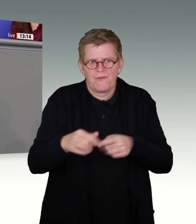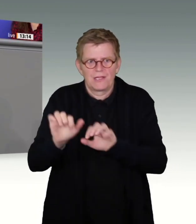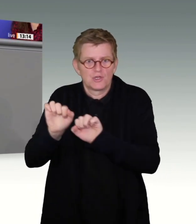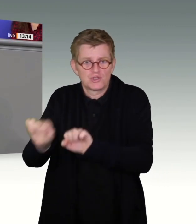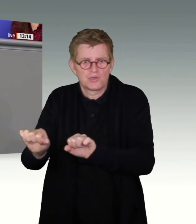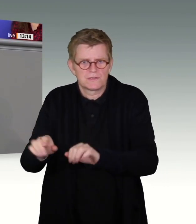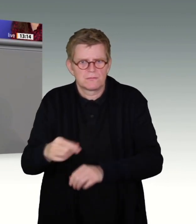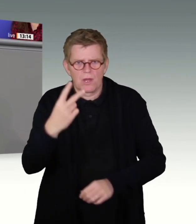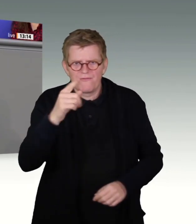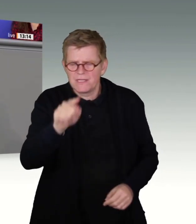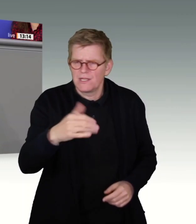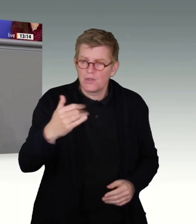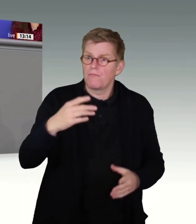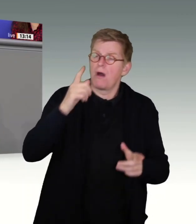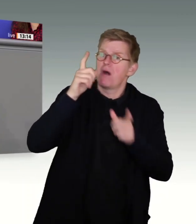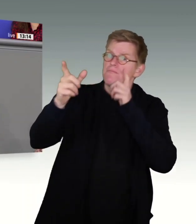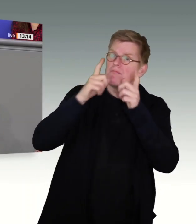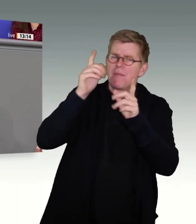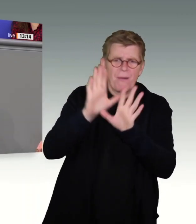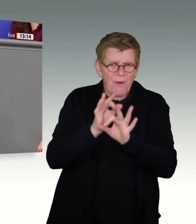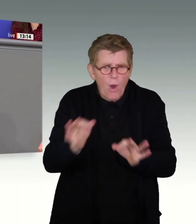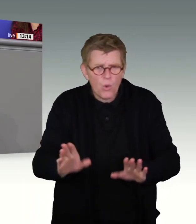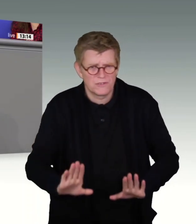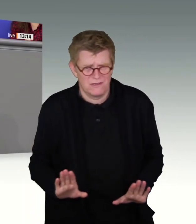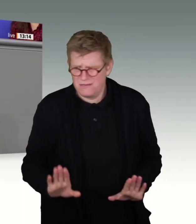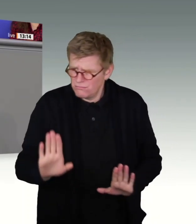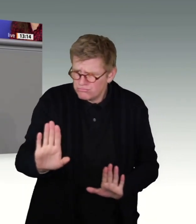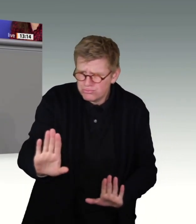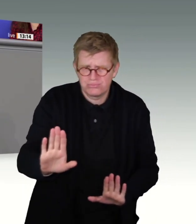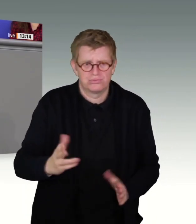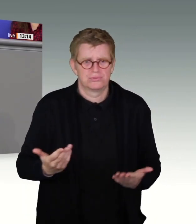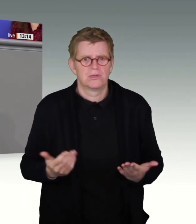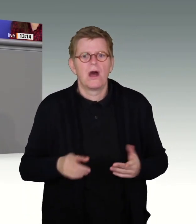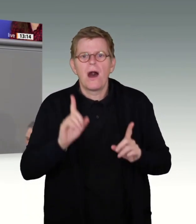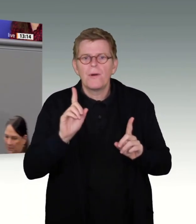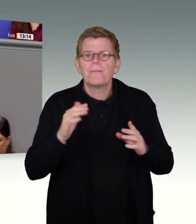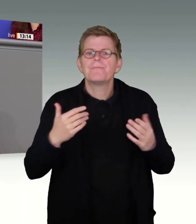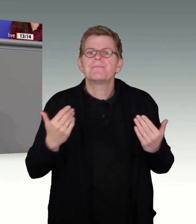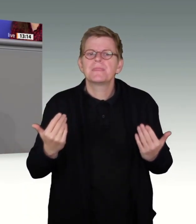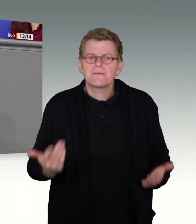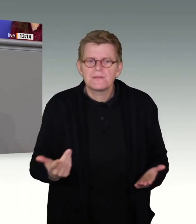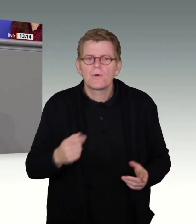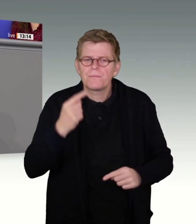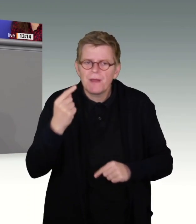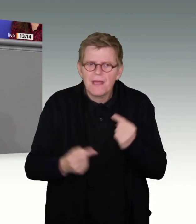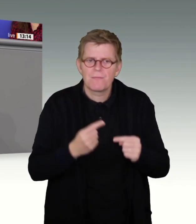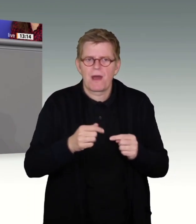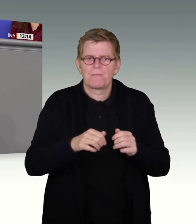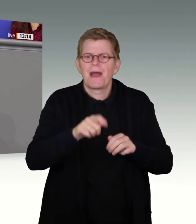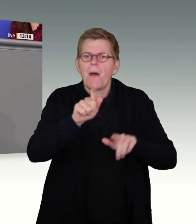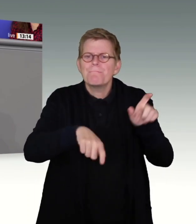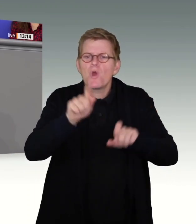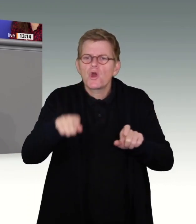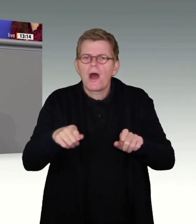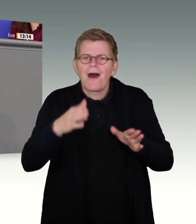wichtiger Punkt, da brauchen Sie doch nicht so zu brüllen. Der Punkt ist aber doch, das setzt immer auch Vertrauen der Bürgerinnen und